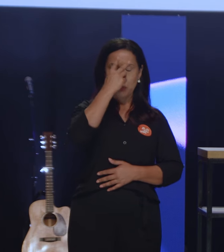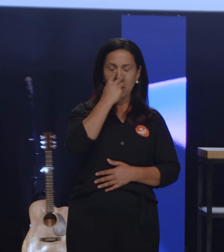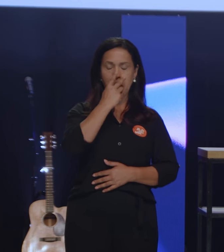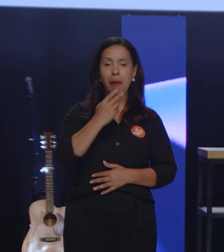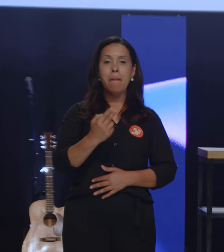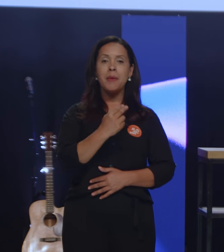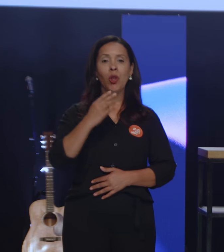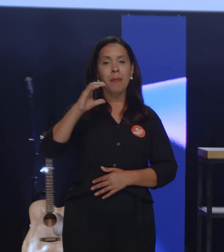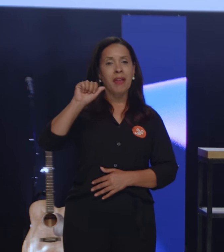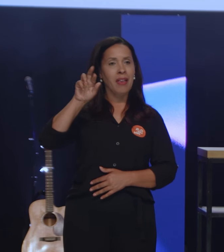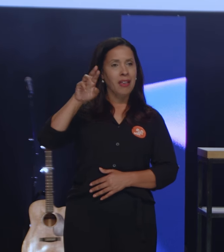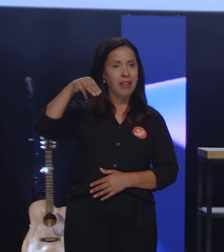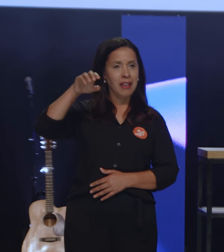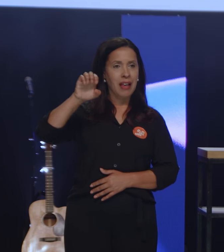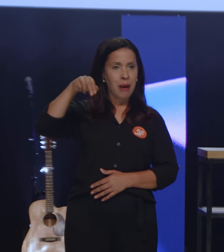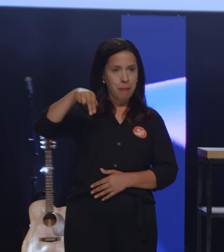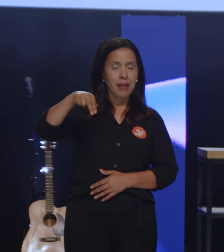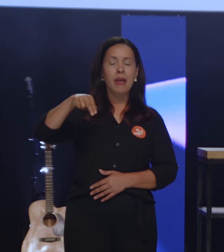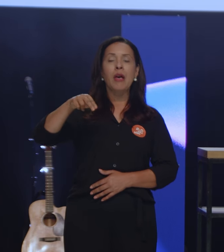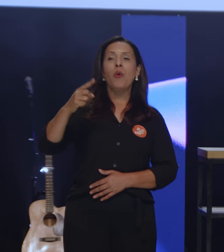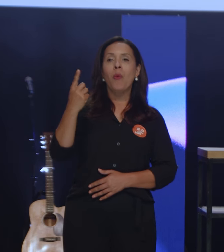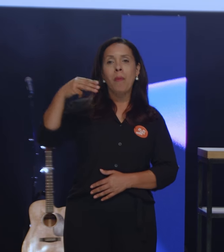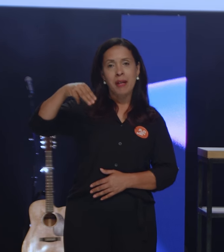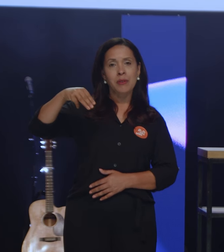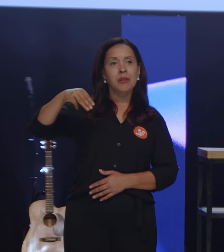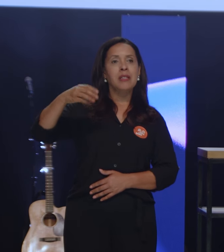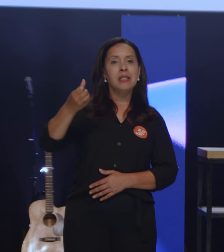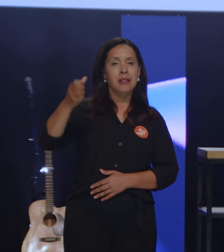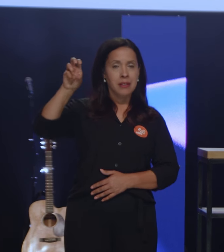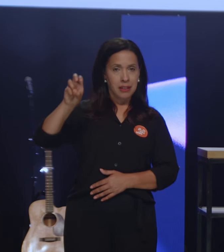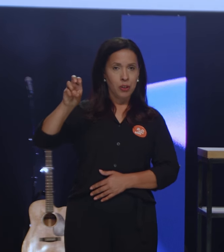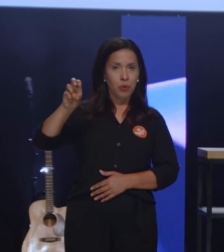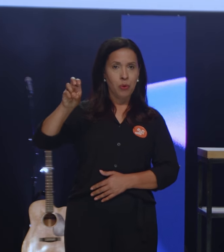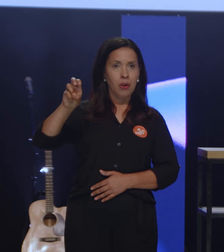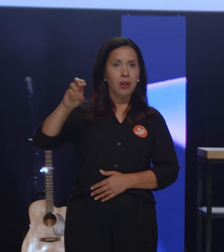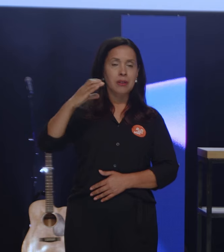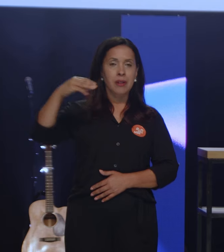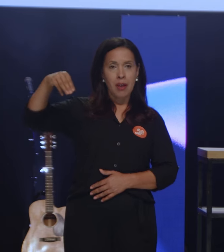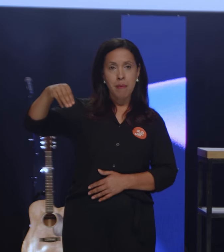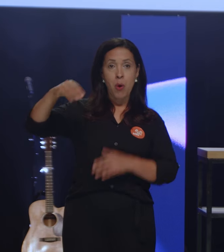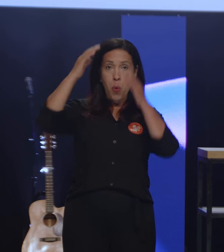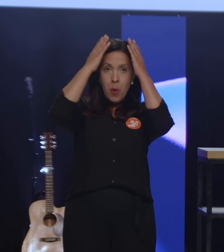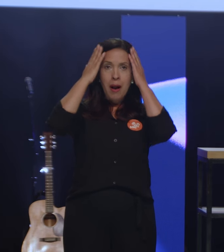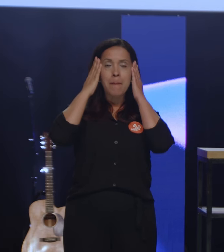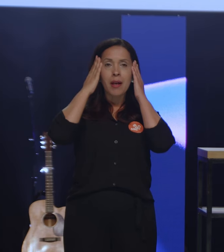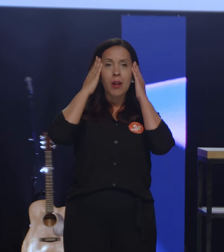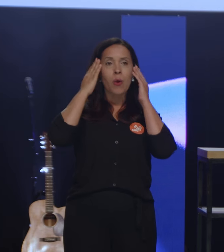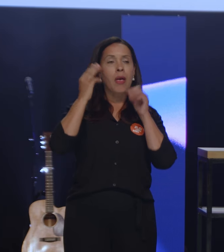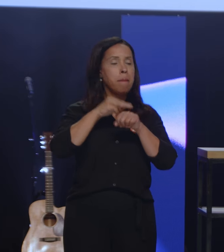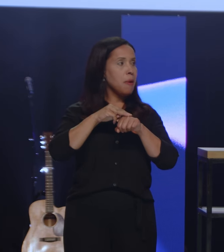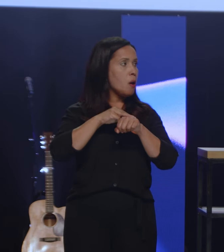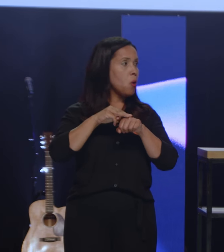,75m de altura, tenho cabelo curto, castanho, tenho grisalho na frente, eu estou